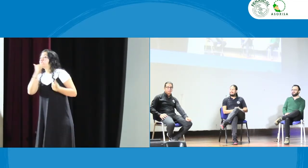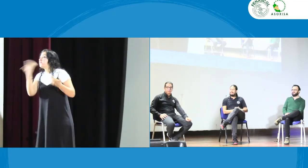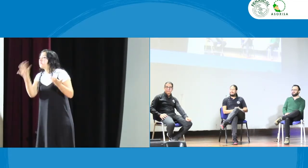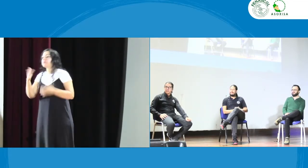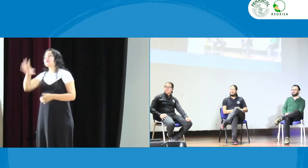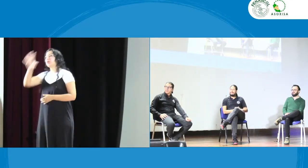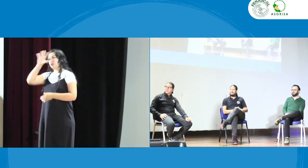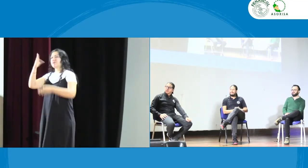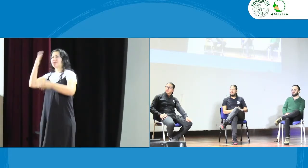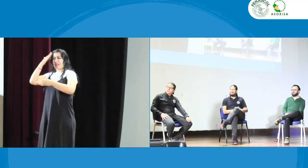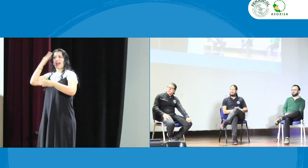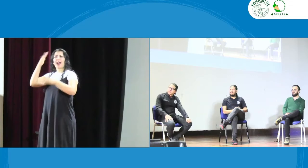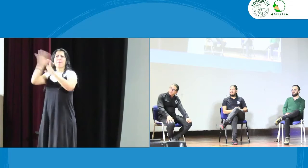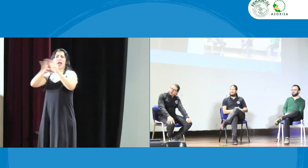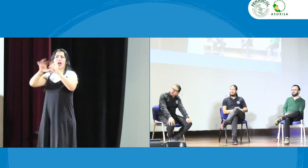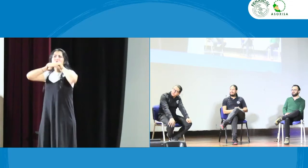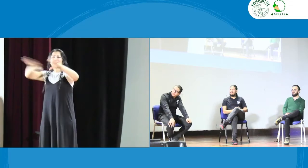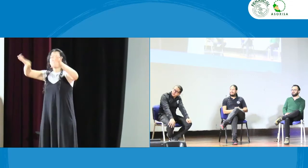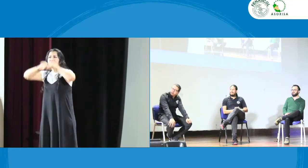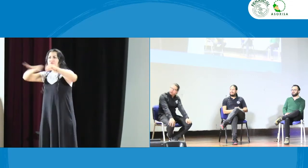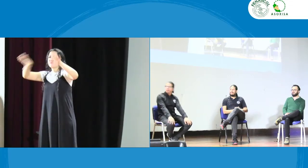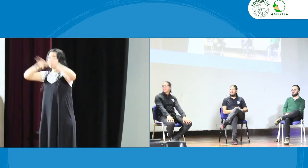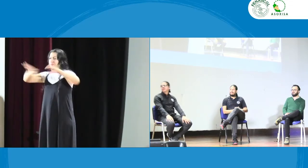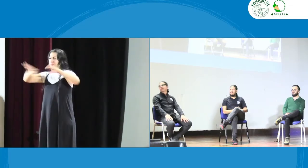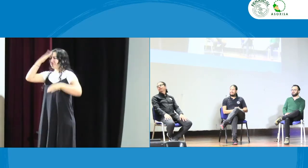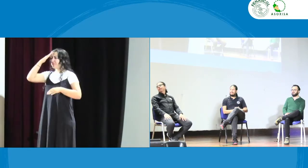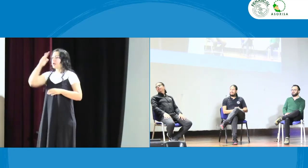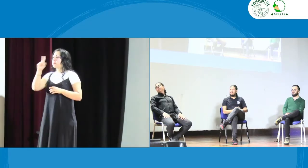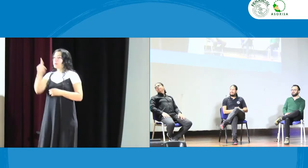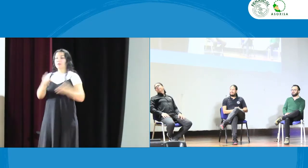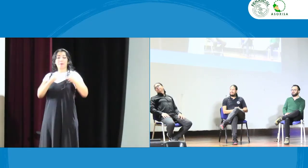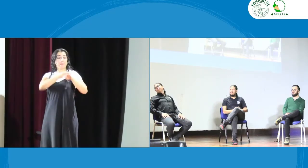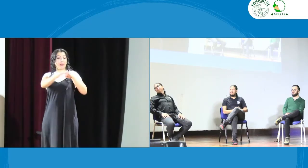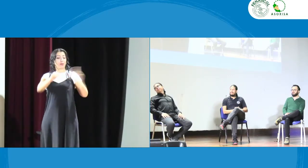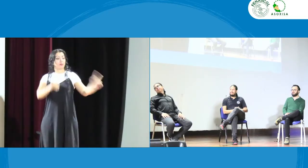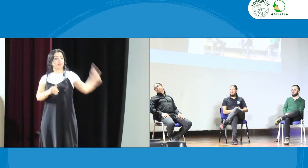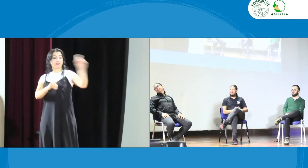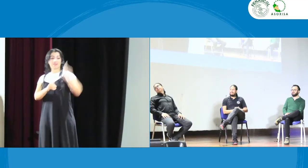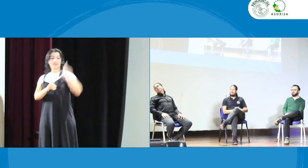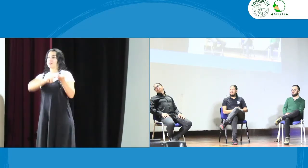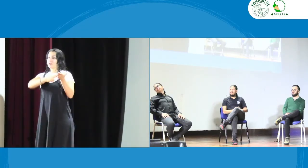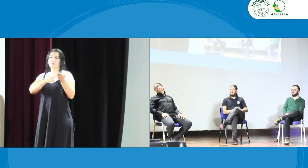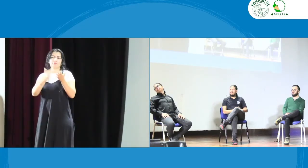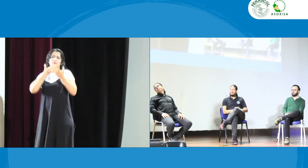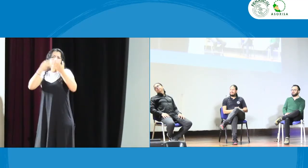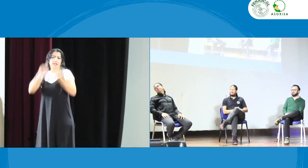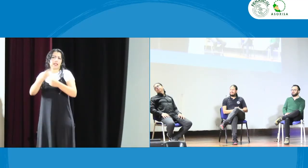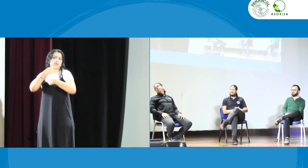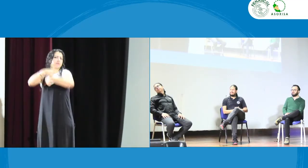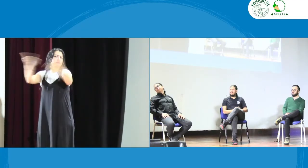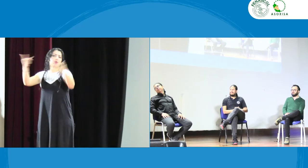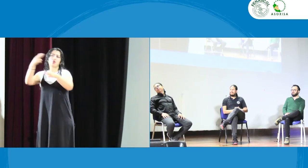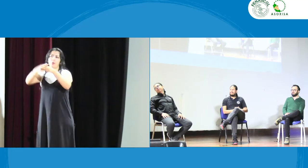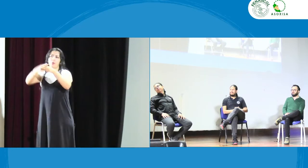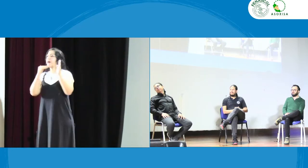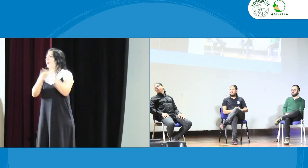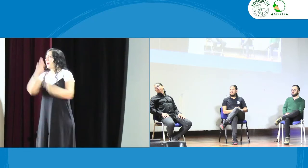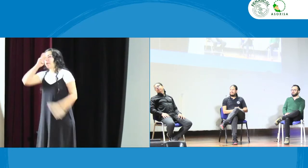del servicio de interpretación en la toma de conciencia estuvimos haciendo publicaciones y se pues se invitó